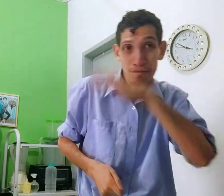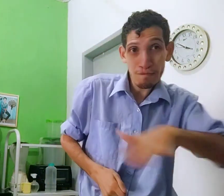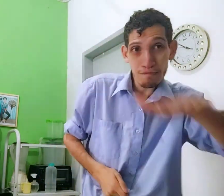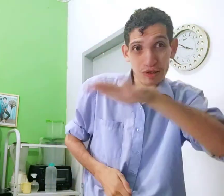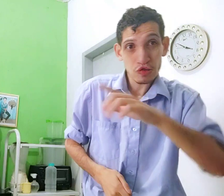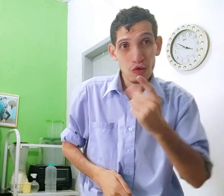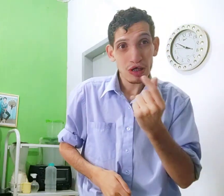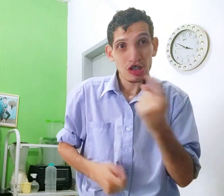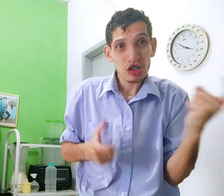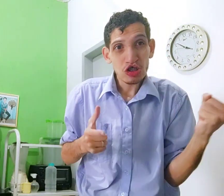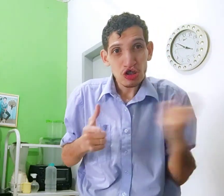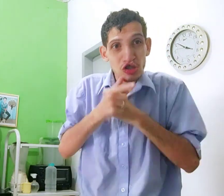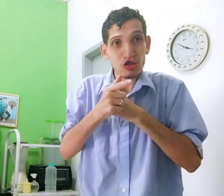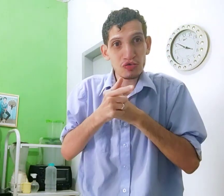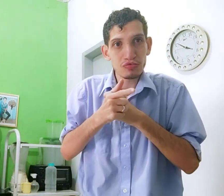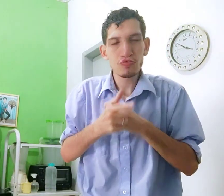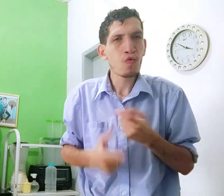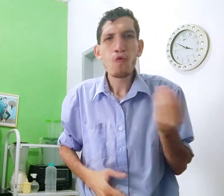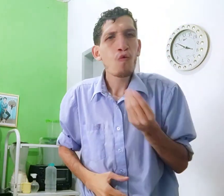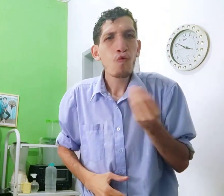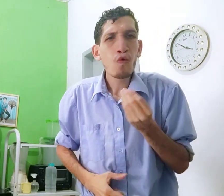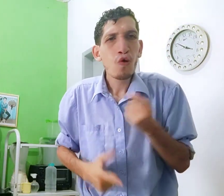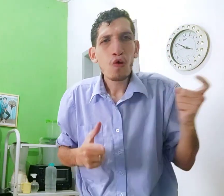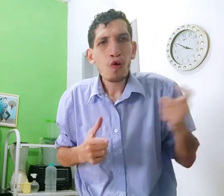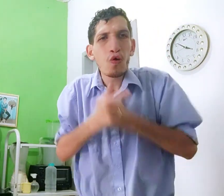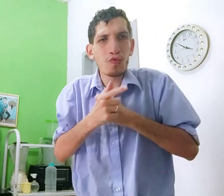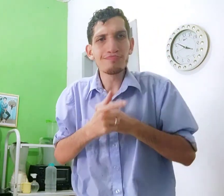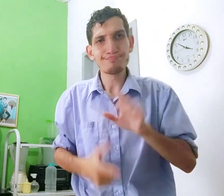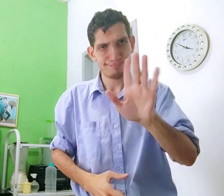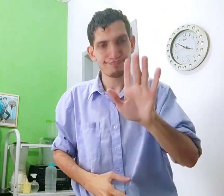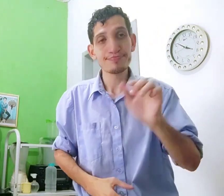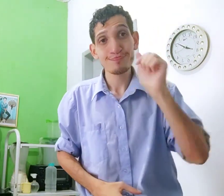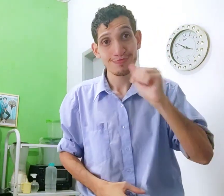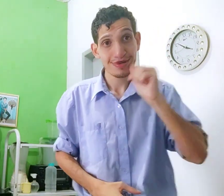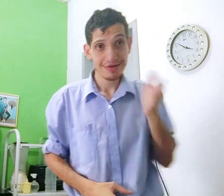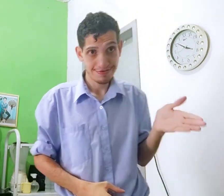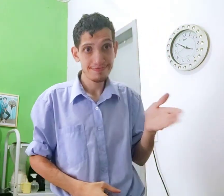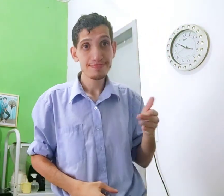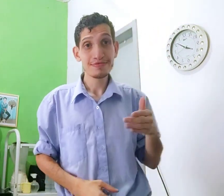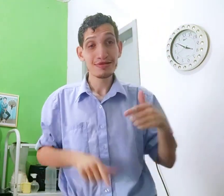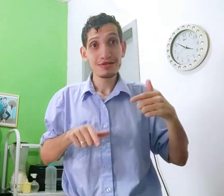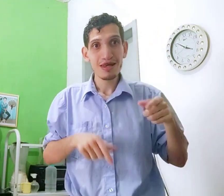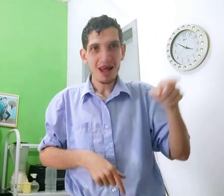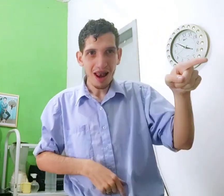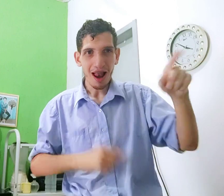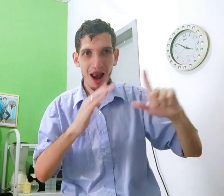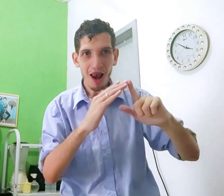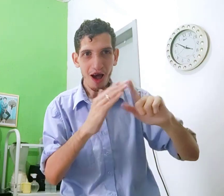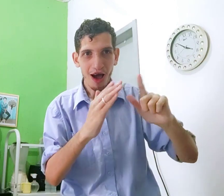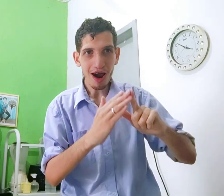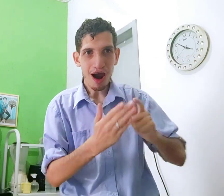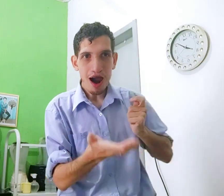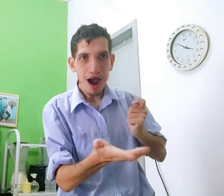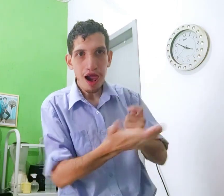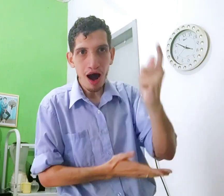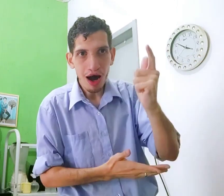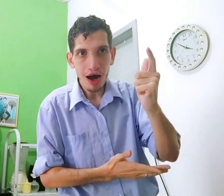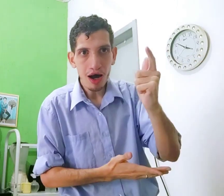controlar pessoas, dinheiro e dívida. Como assim, dívida? Veja bem, a mulher na loja